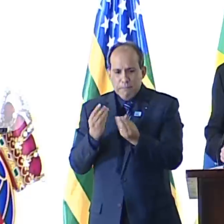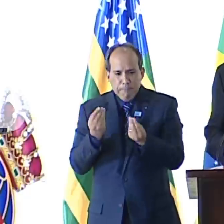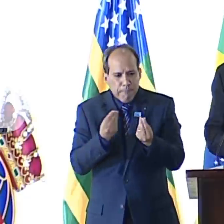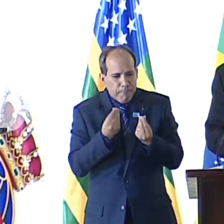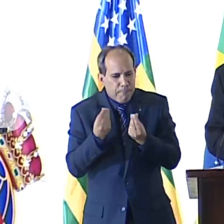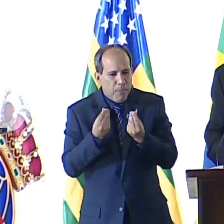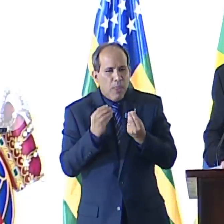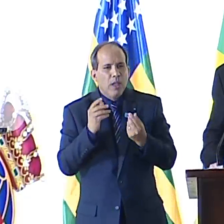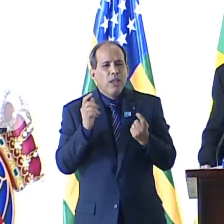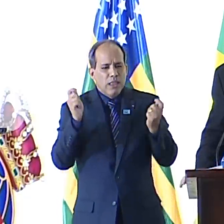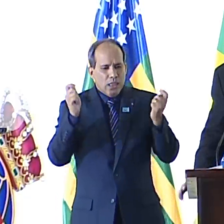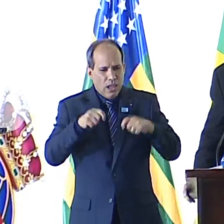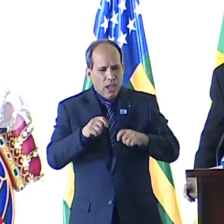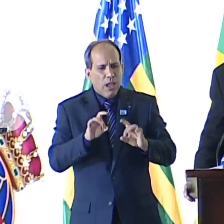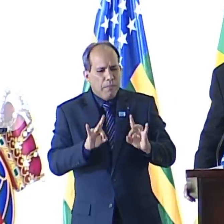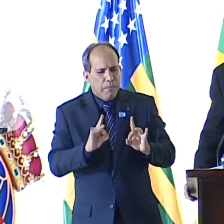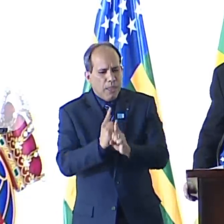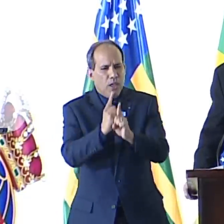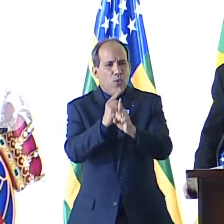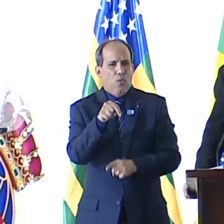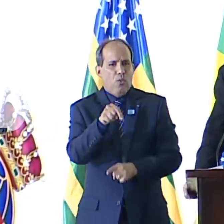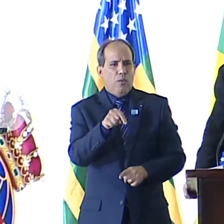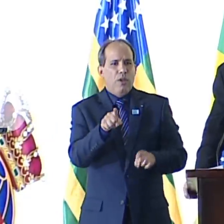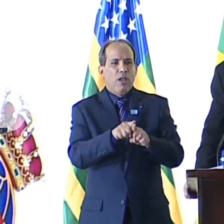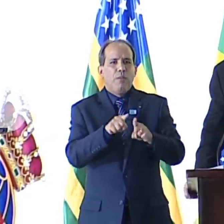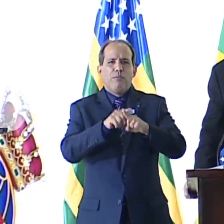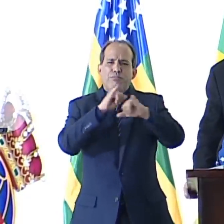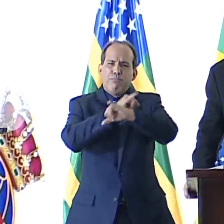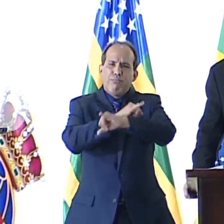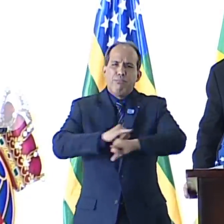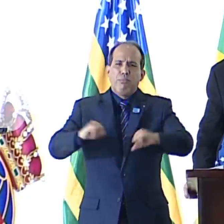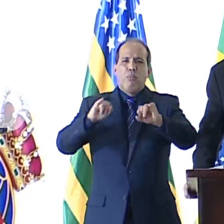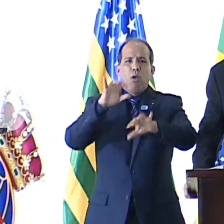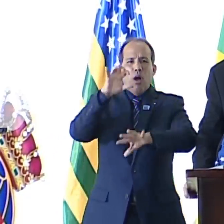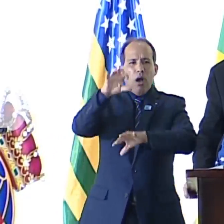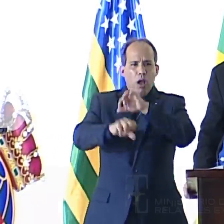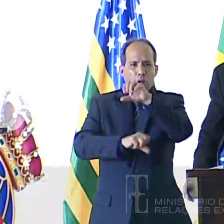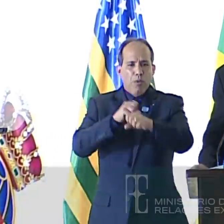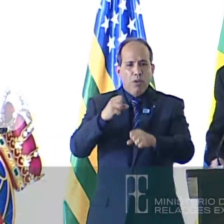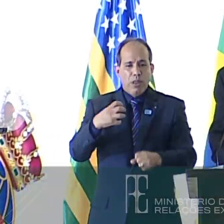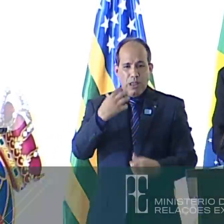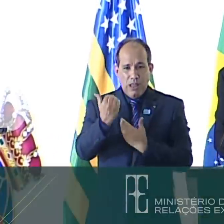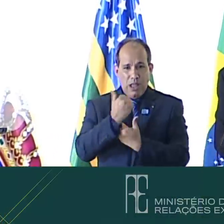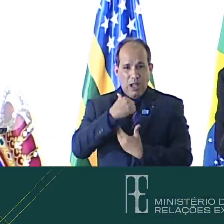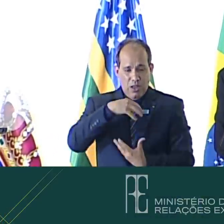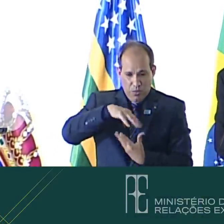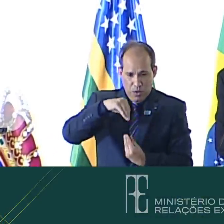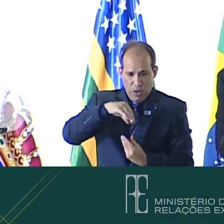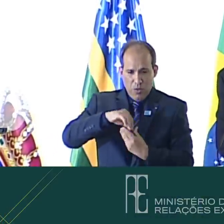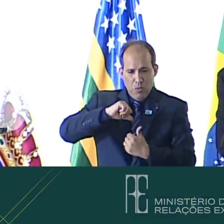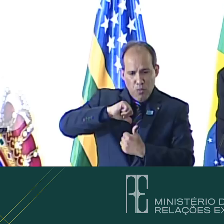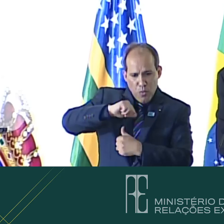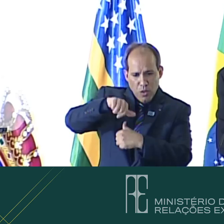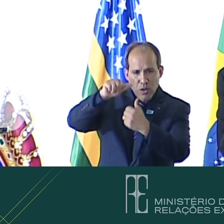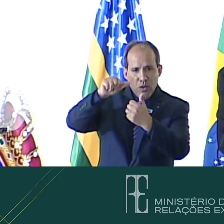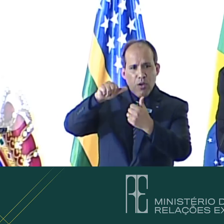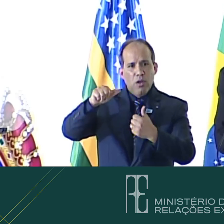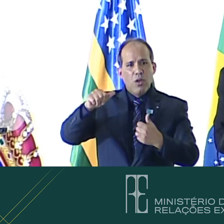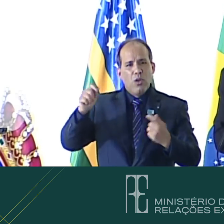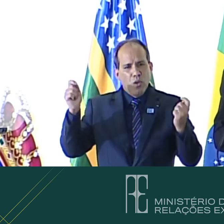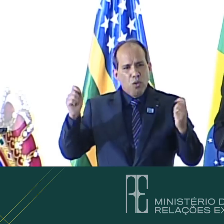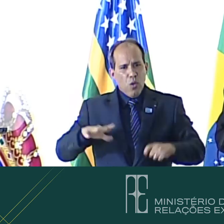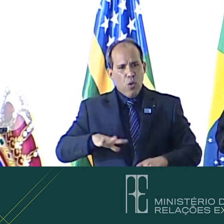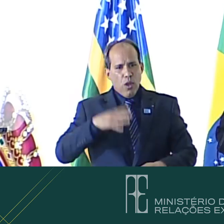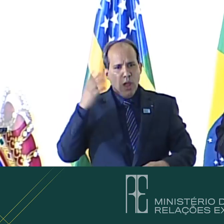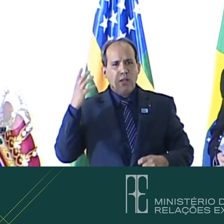incontornável, e a proclamação dessa busca, com seu espírito transformador e aventureiro. O espírito que sopra